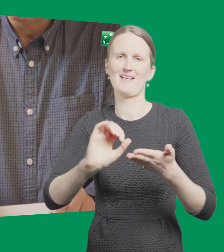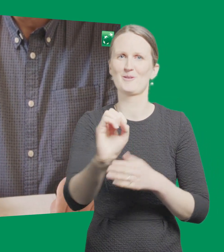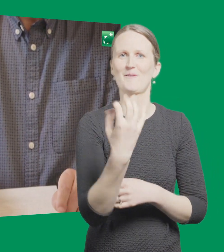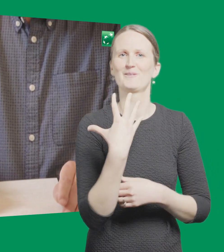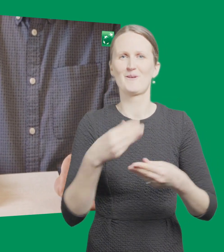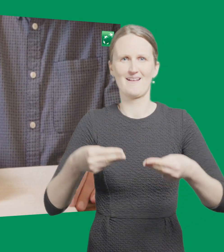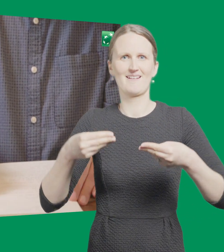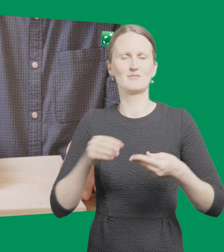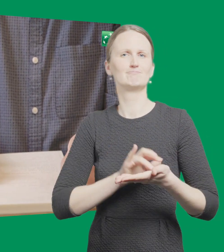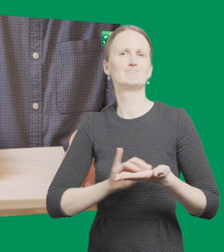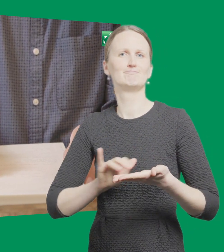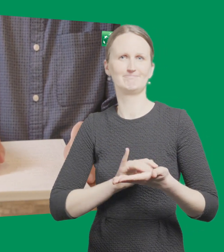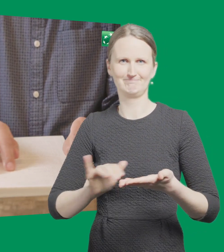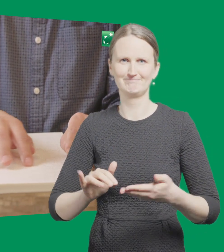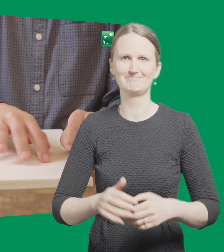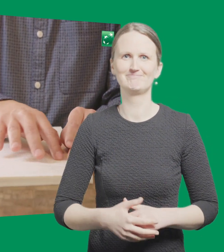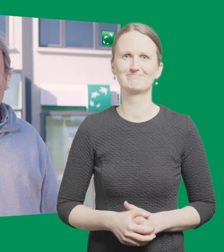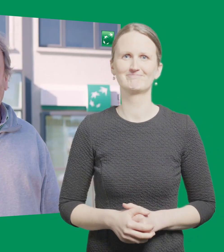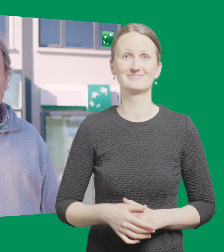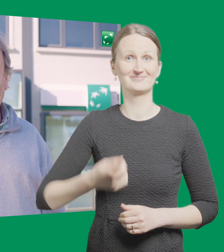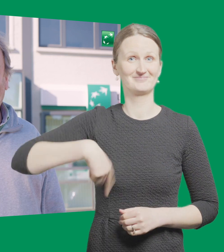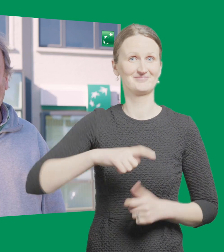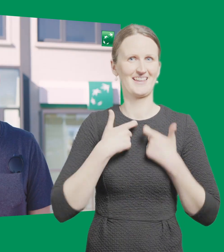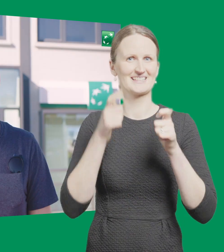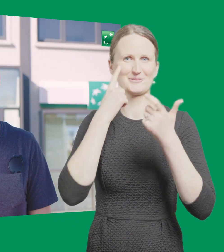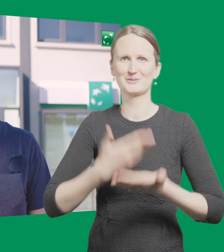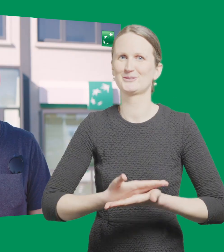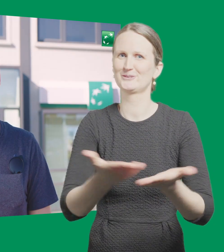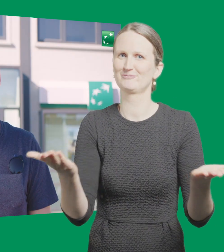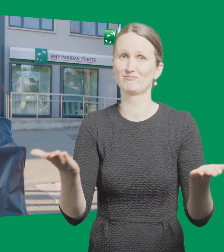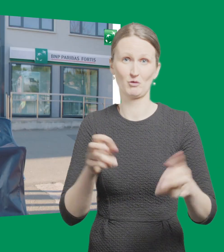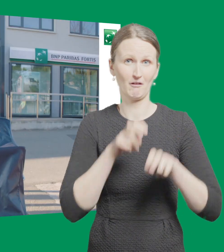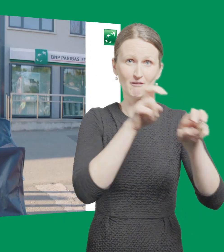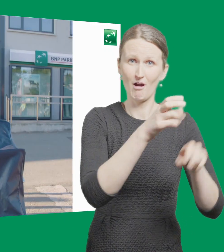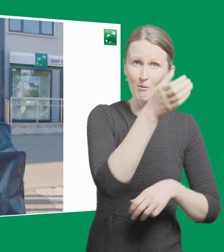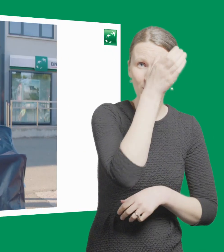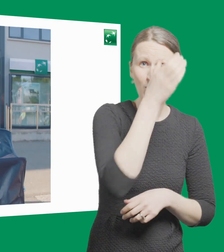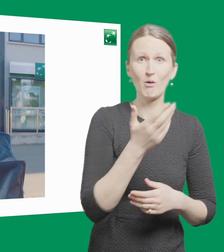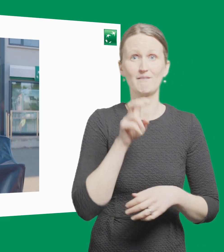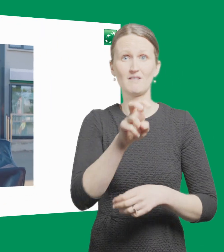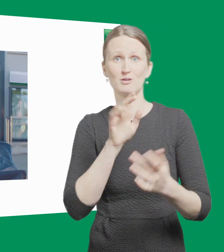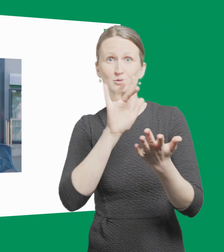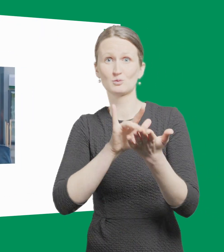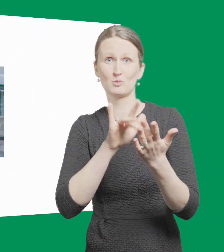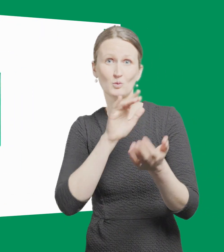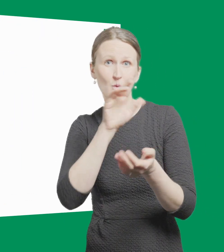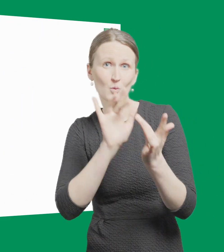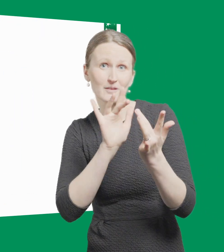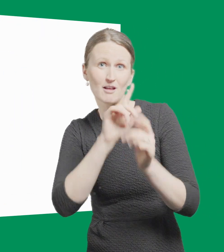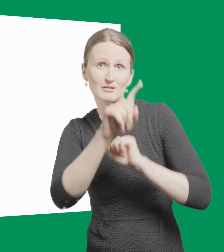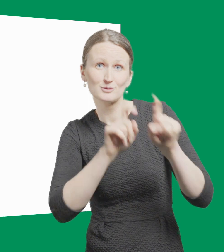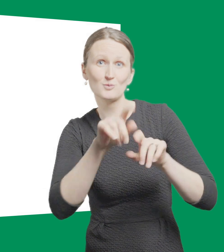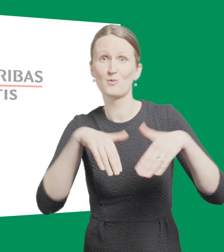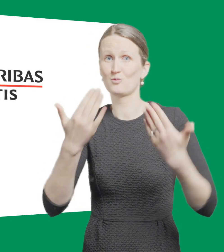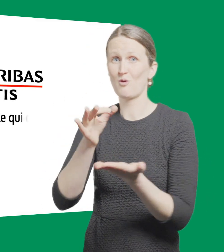prévoyons des extraits de comptes en braille. Chez nous, tout le monde a un accès facile à l'agence, à l'Easy Banking Centre ou